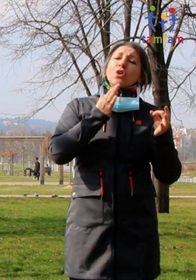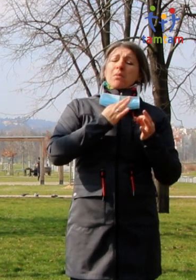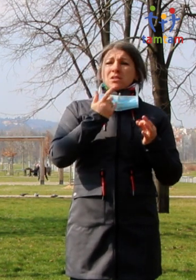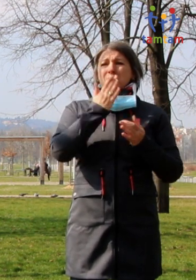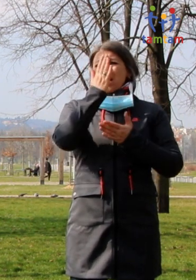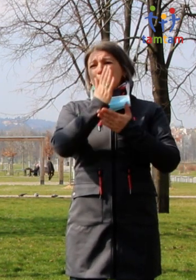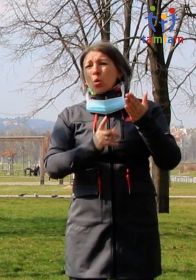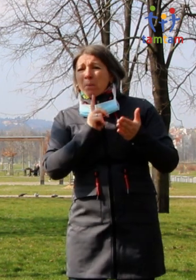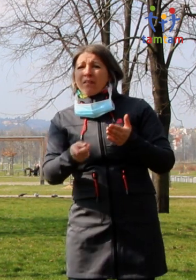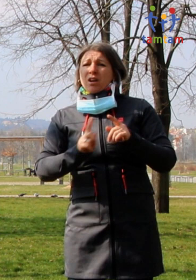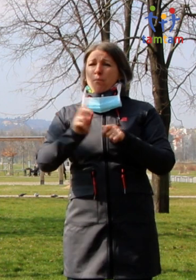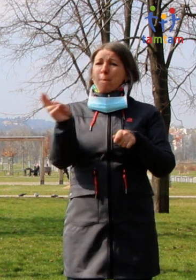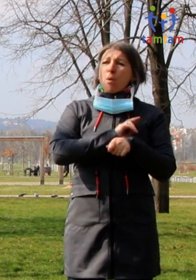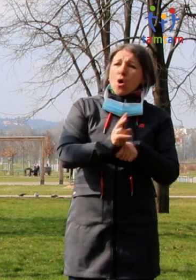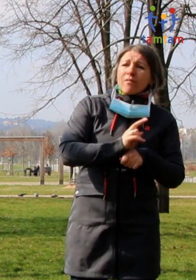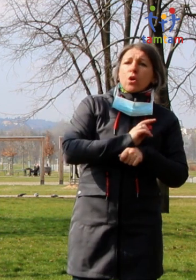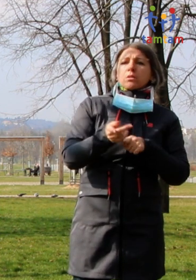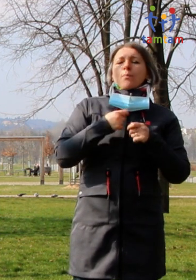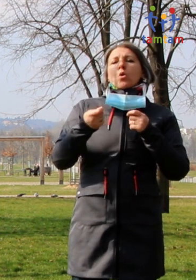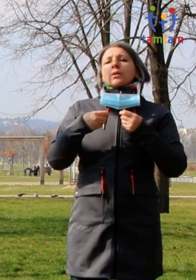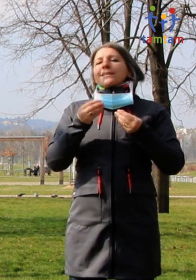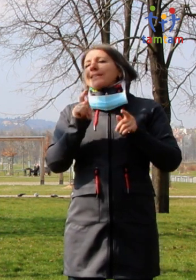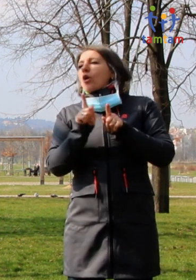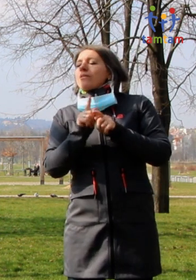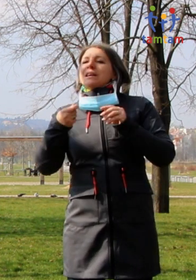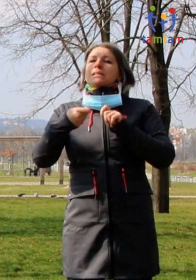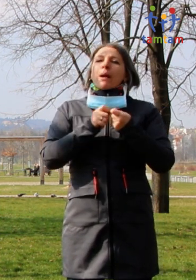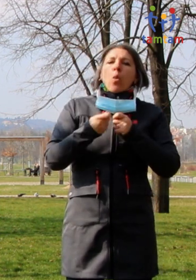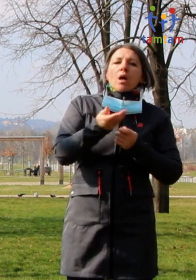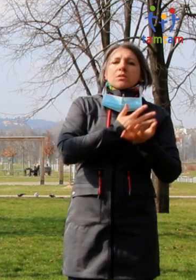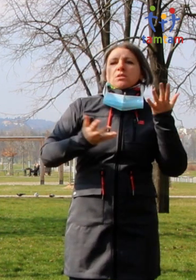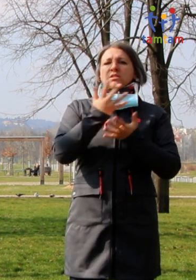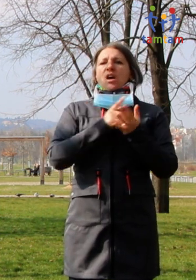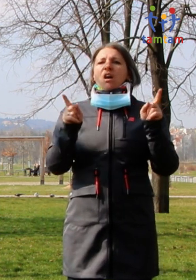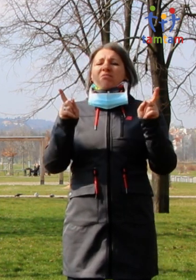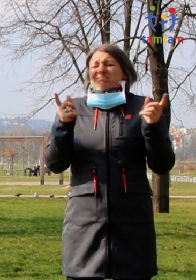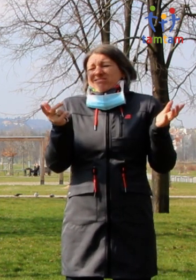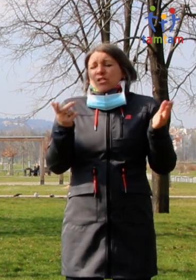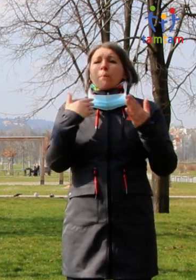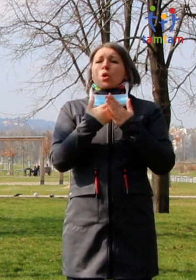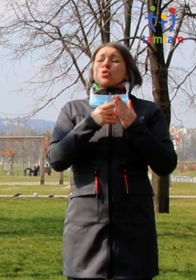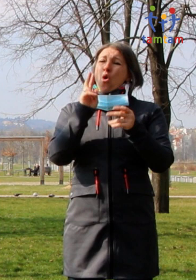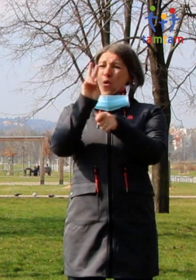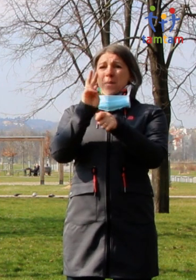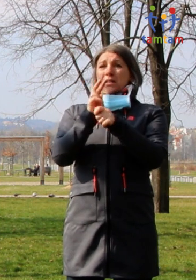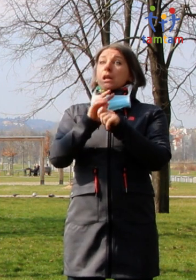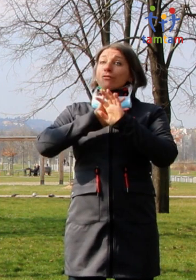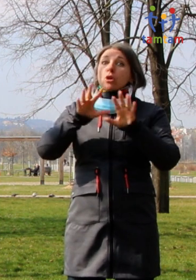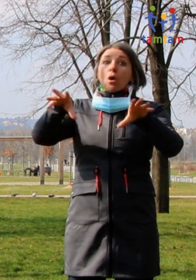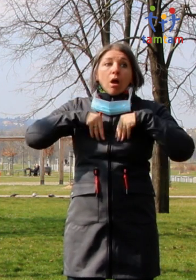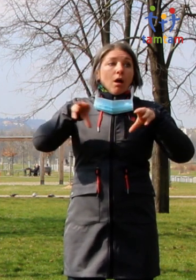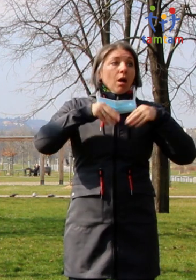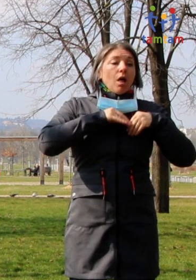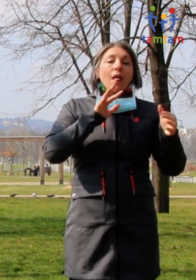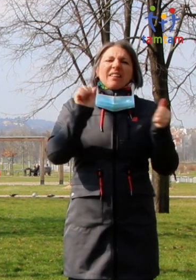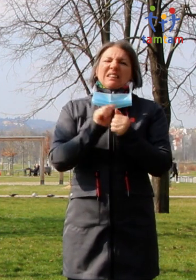polopravdy, spekulace, lži nebo vyloženě účelové lži. A nám jde